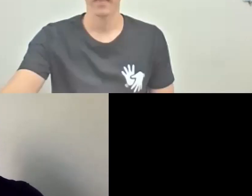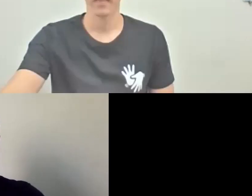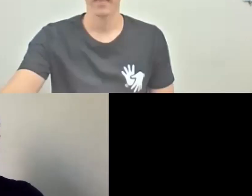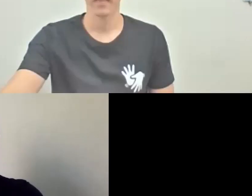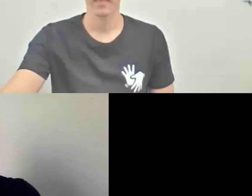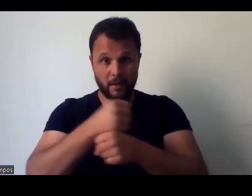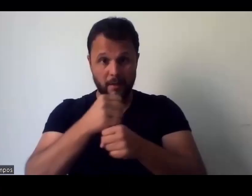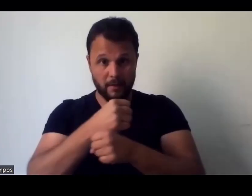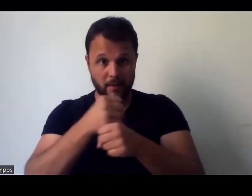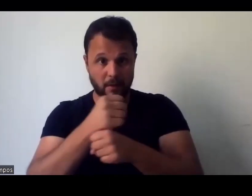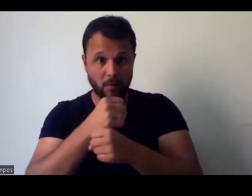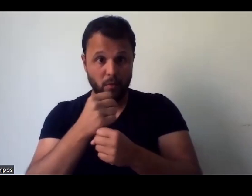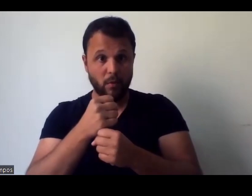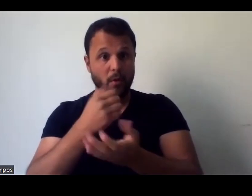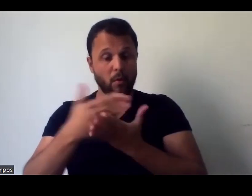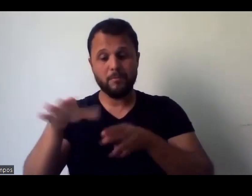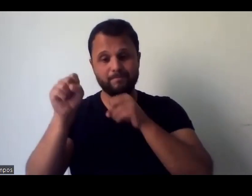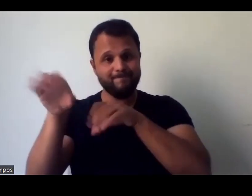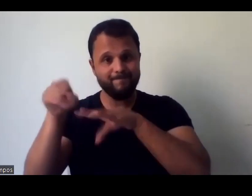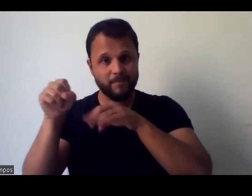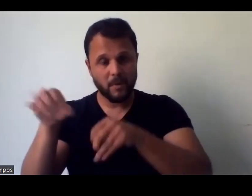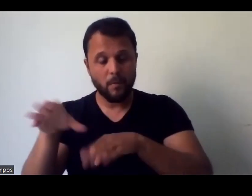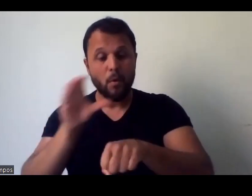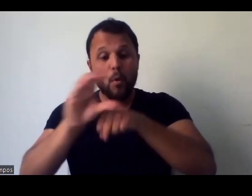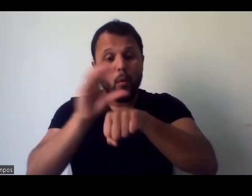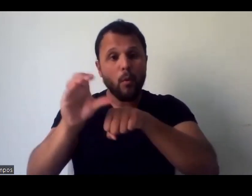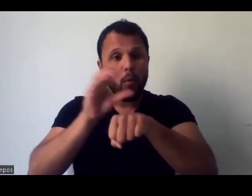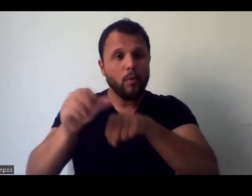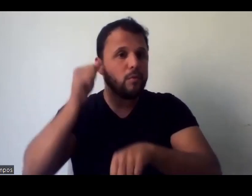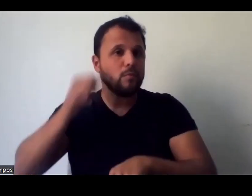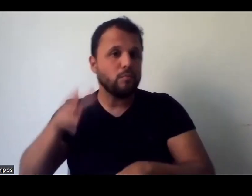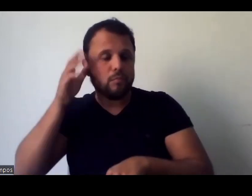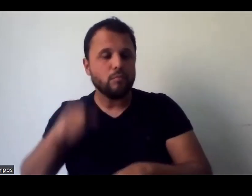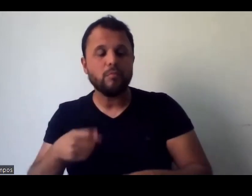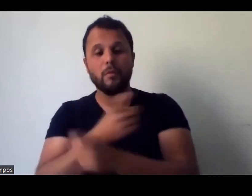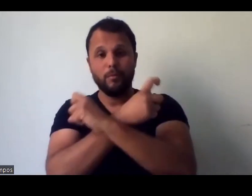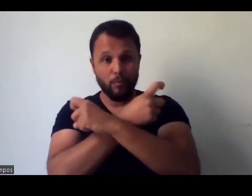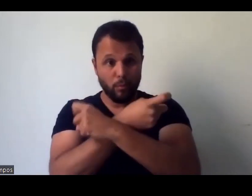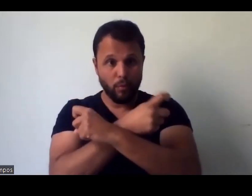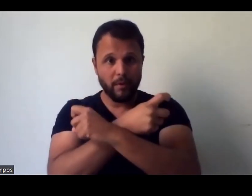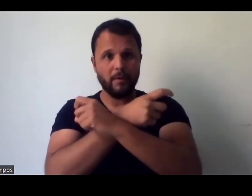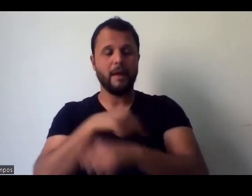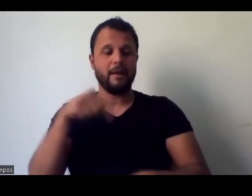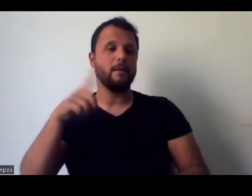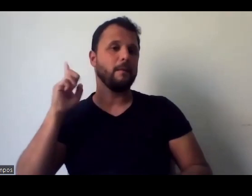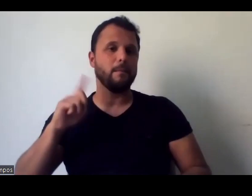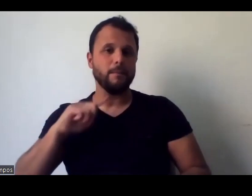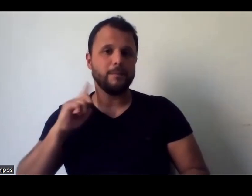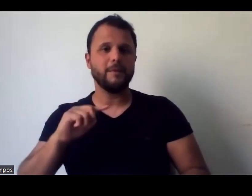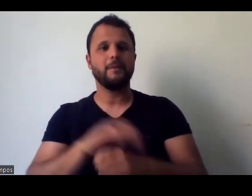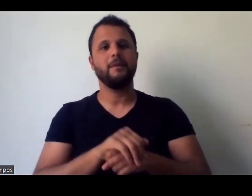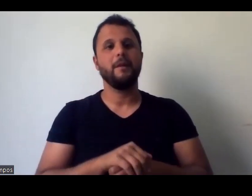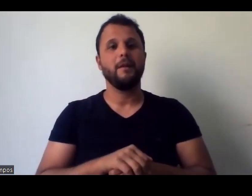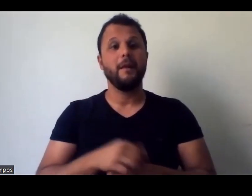comecei a dar aula, né, com o curso de especialização em audiodescrição da PUC de Minas, que você também já deu, né, Bel? É, eu vou dar de novo,